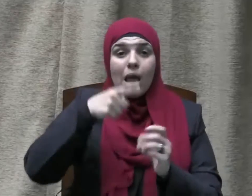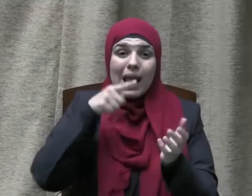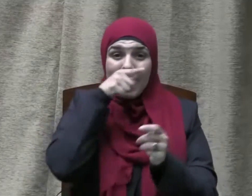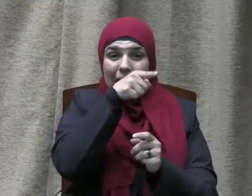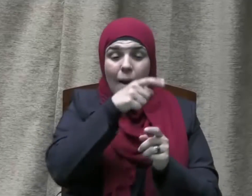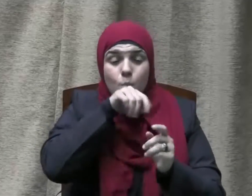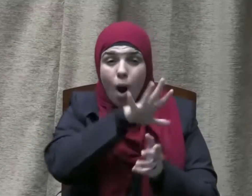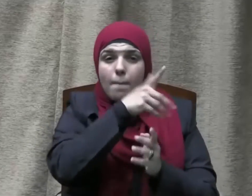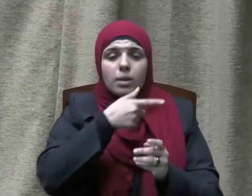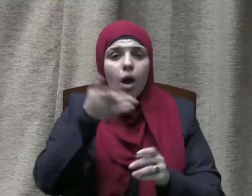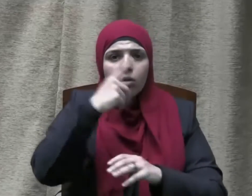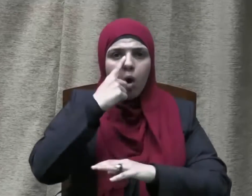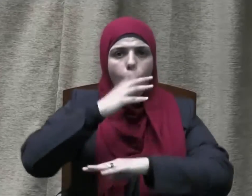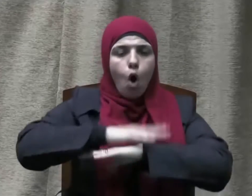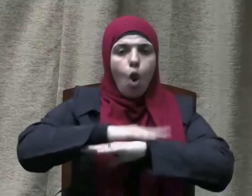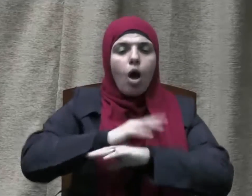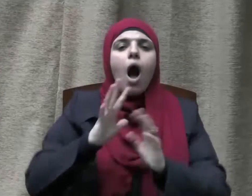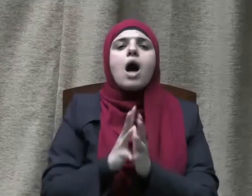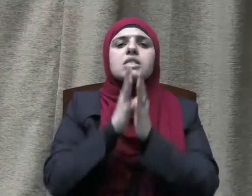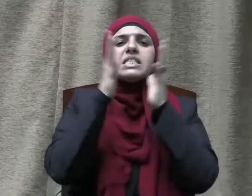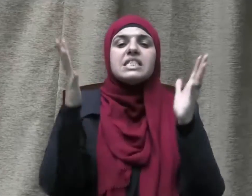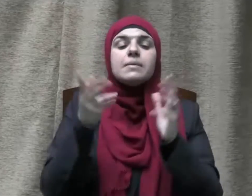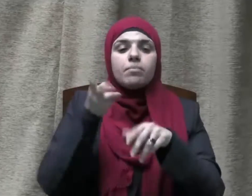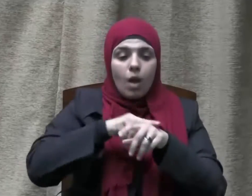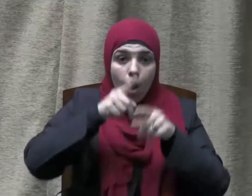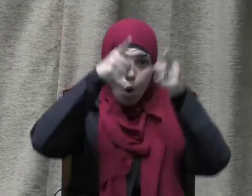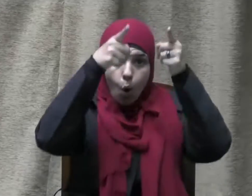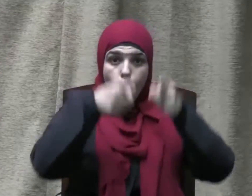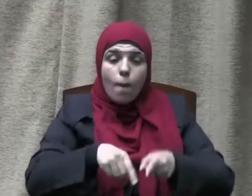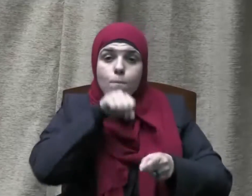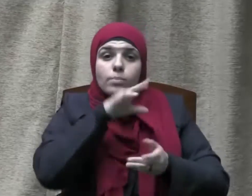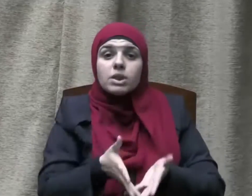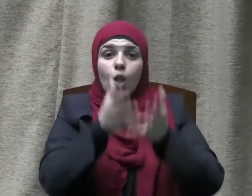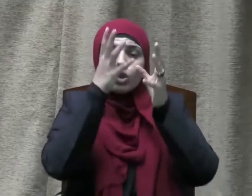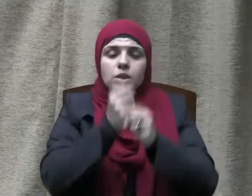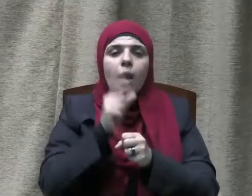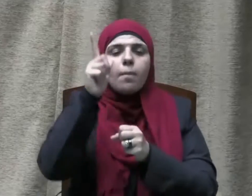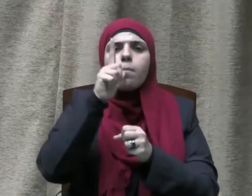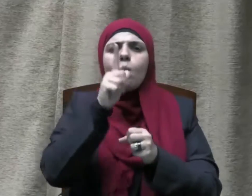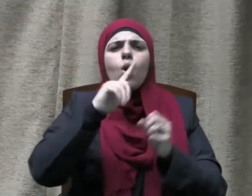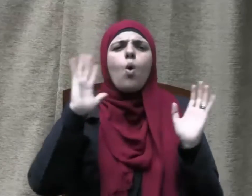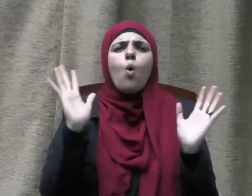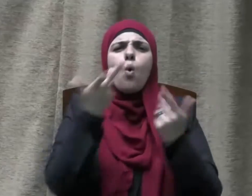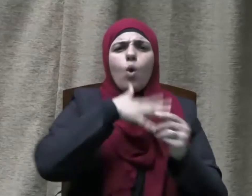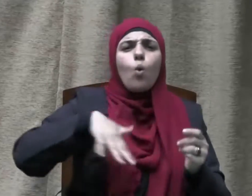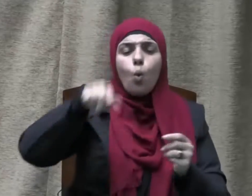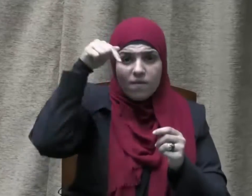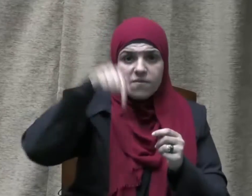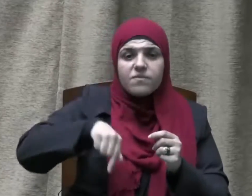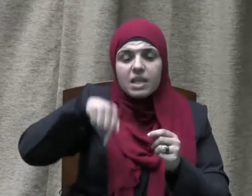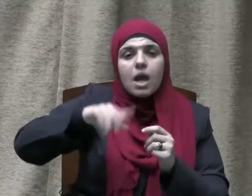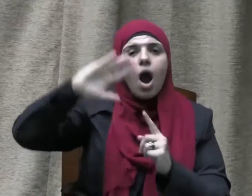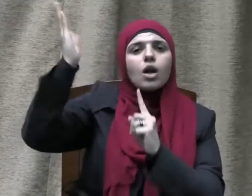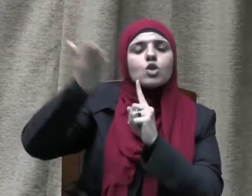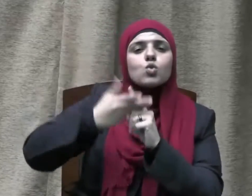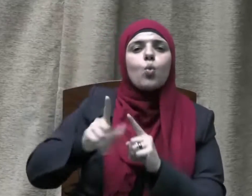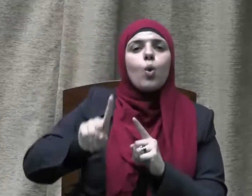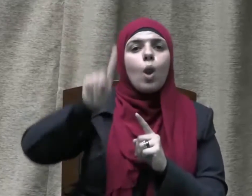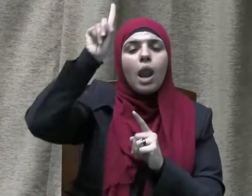عظيم وزكاه كله فقال جل وعلا لقد كان لكم في رسول الله أسوة